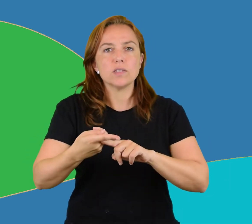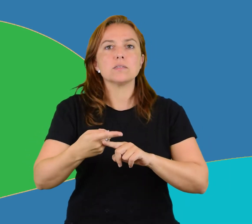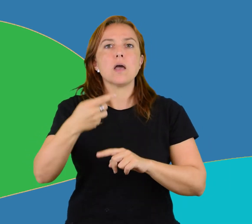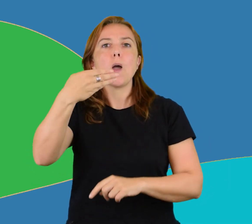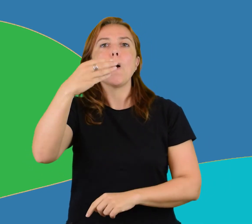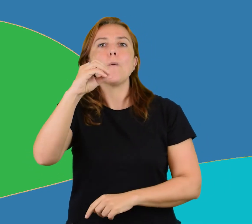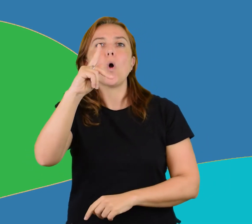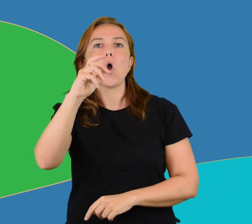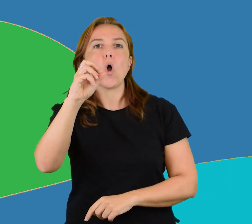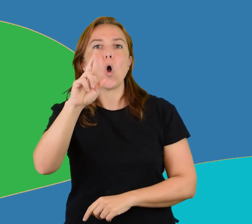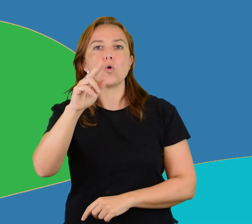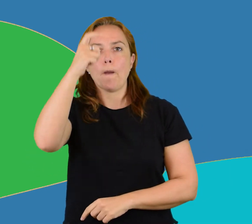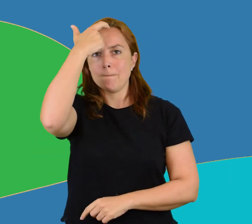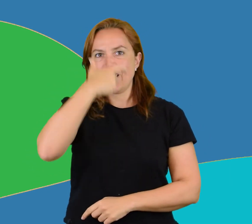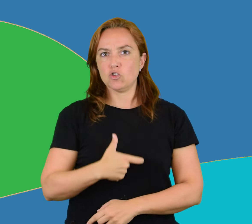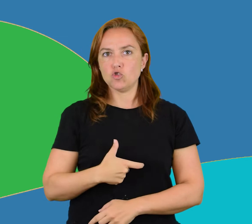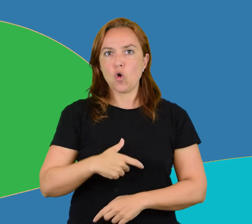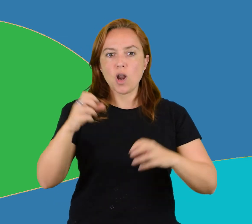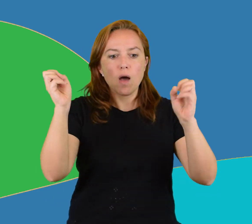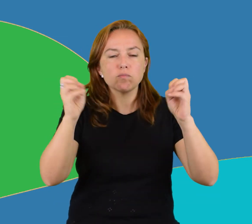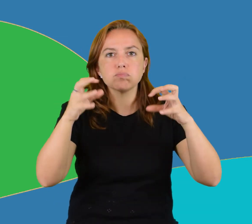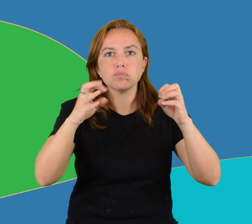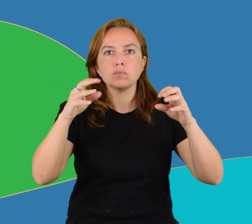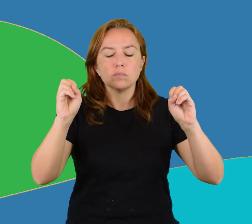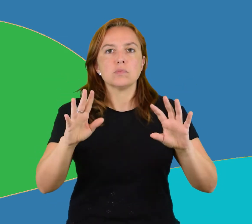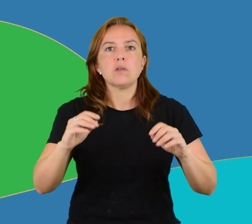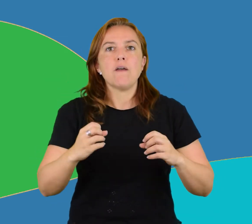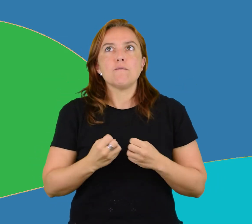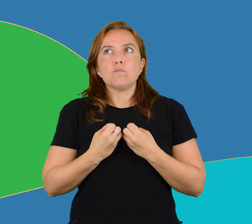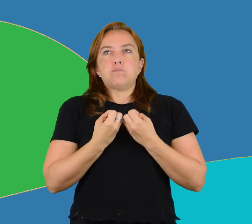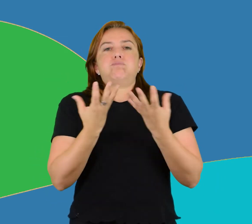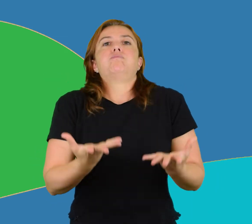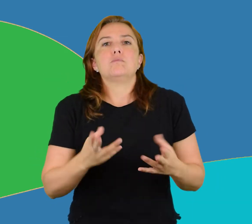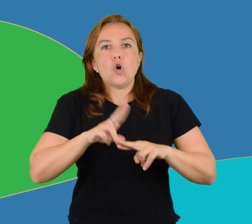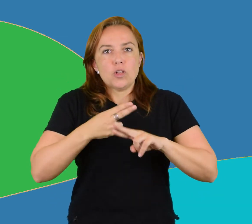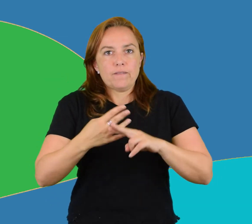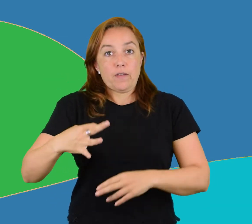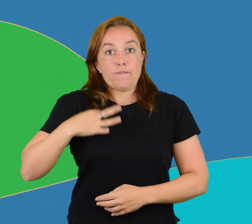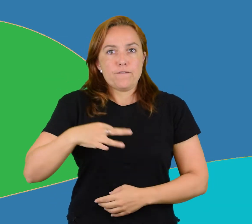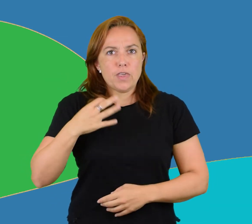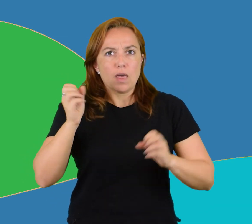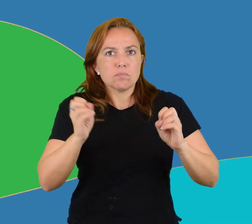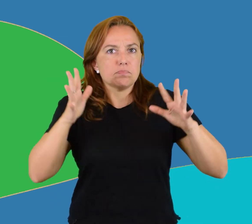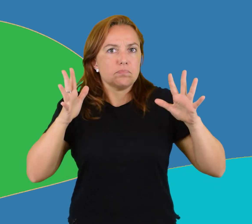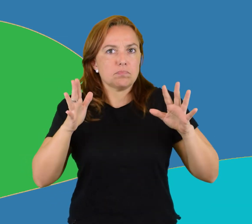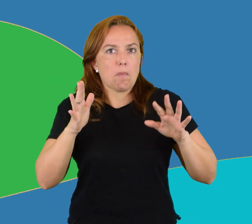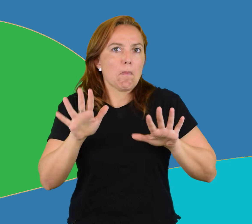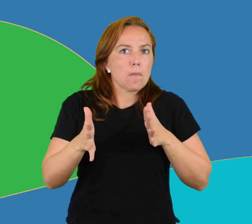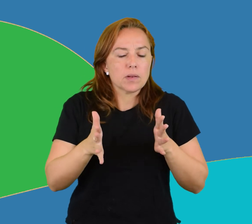el Bokor, brujo sacerdote del culto vudú, mediante extraños sortilegios. Al